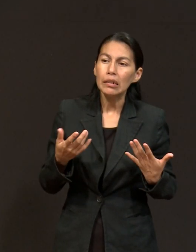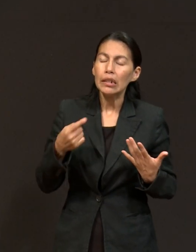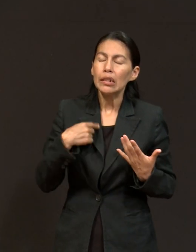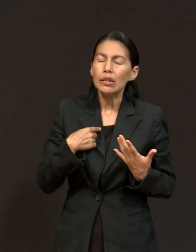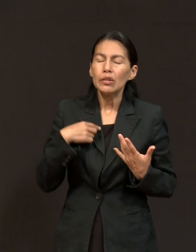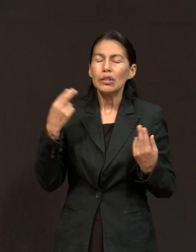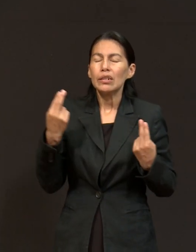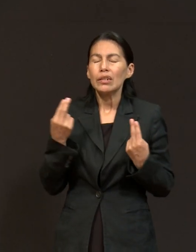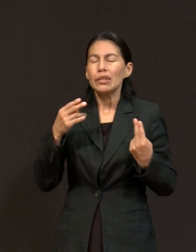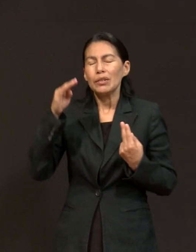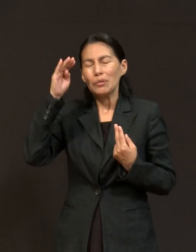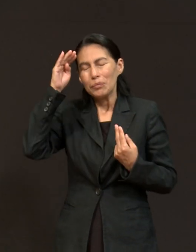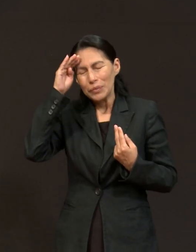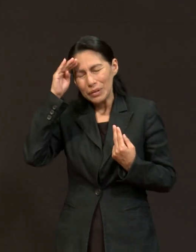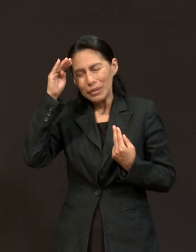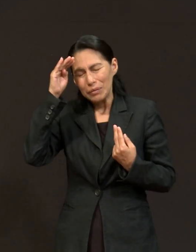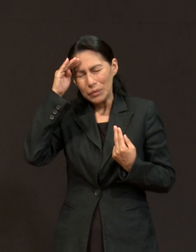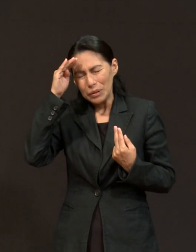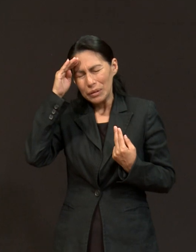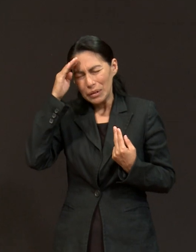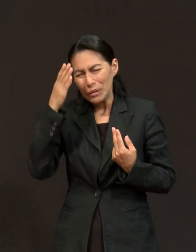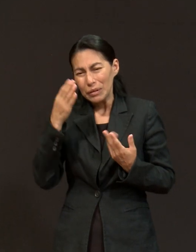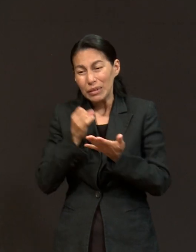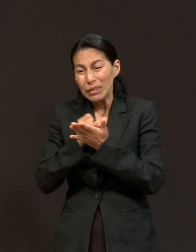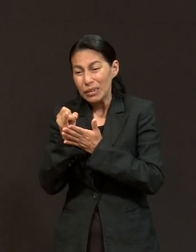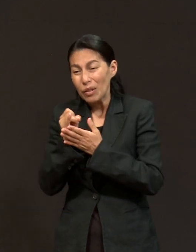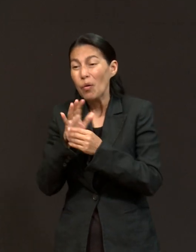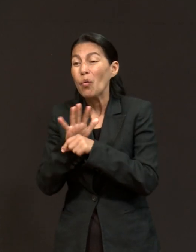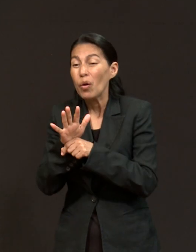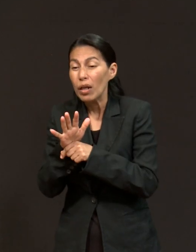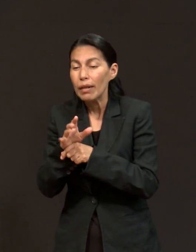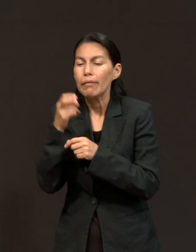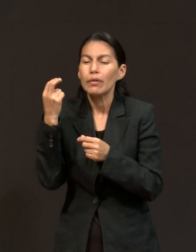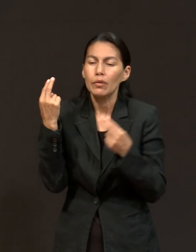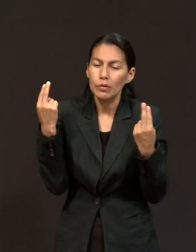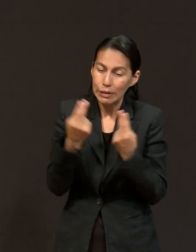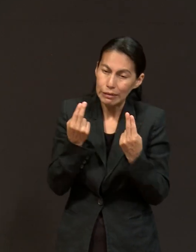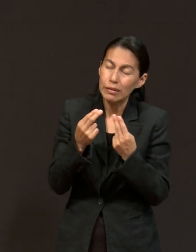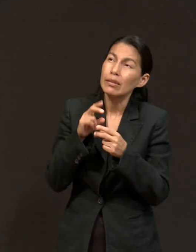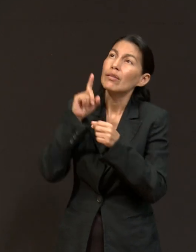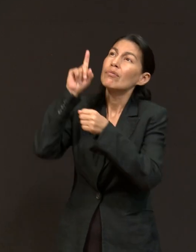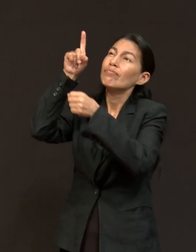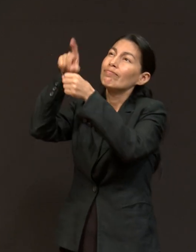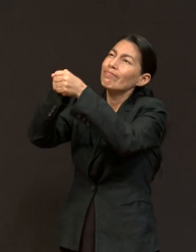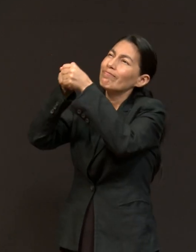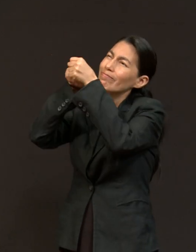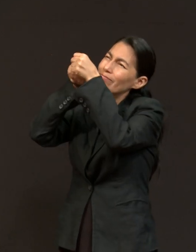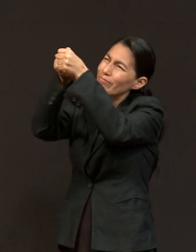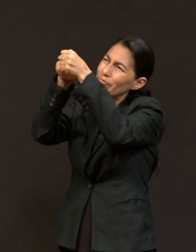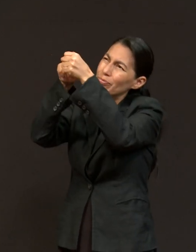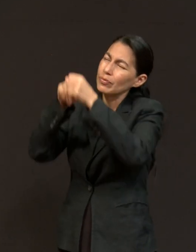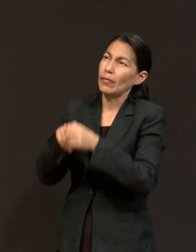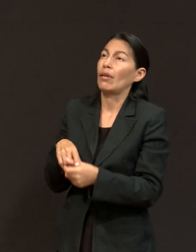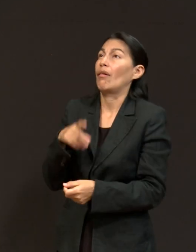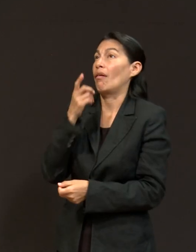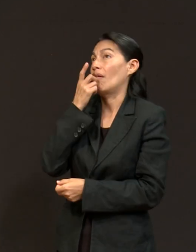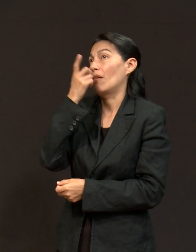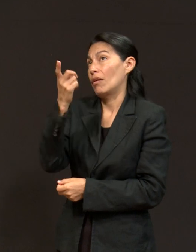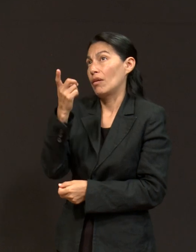pensando, analizar las cosas, y a poder prácticamente depender de Dios. Es ahí cuando yo dije, le dije al Señor,